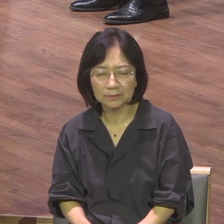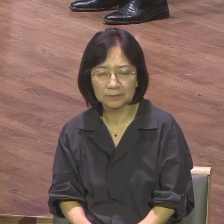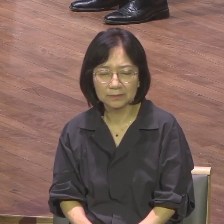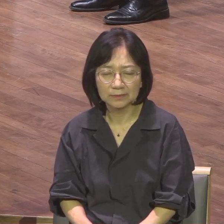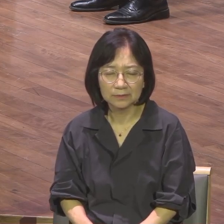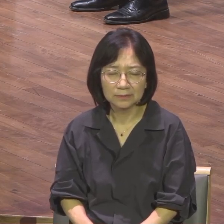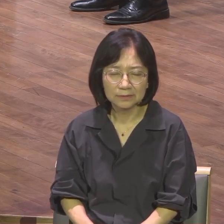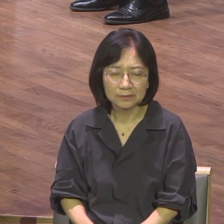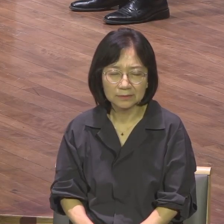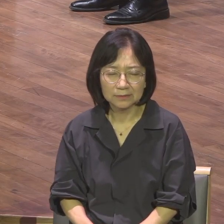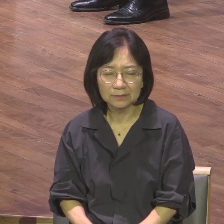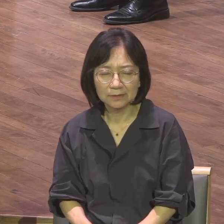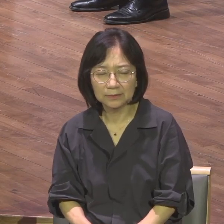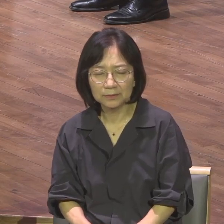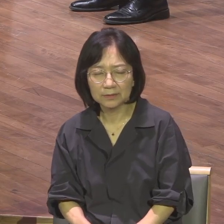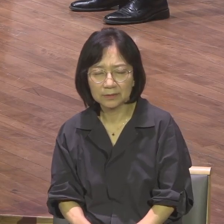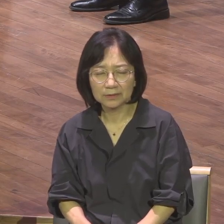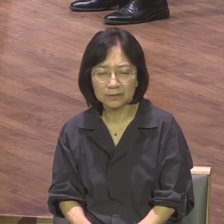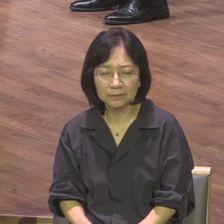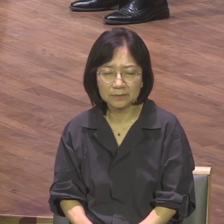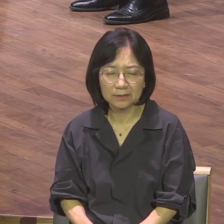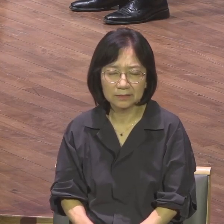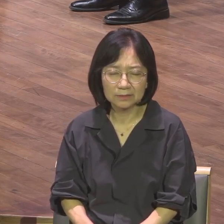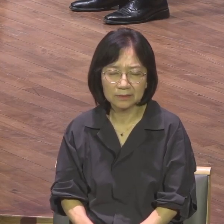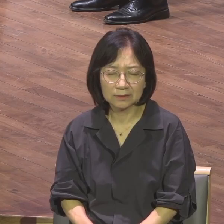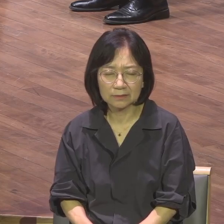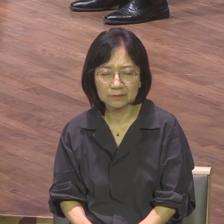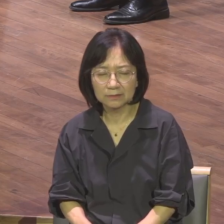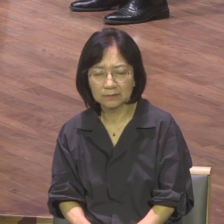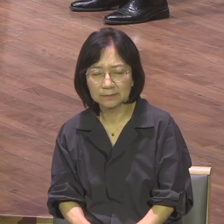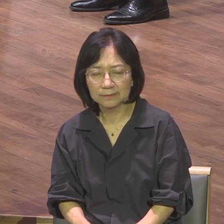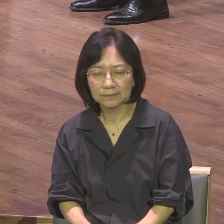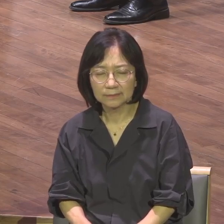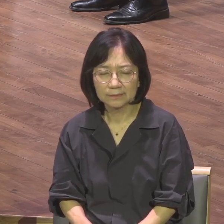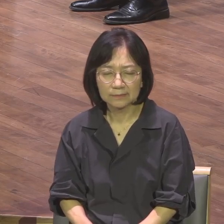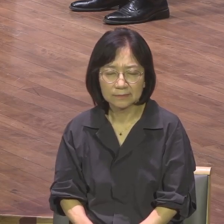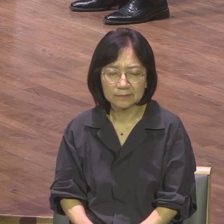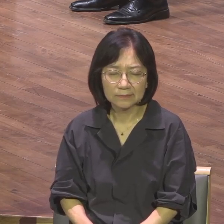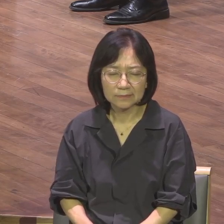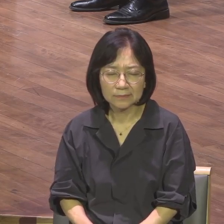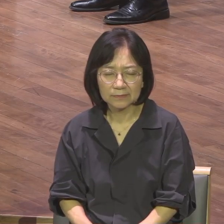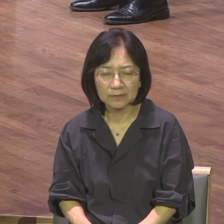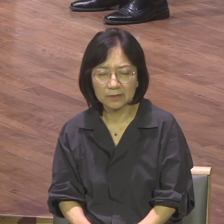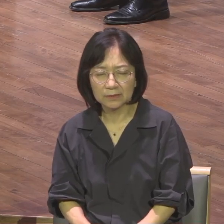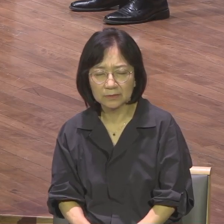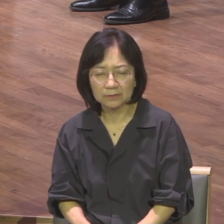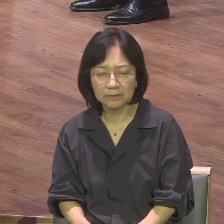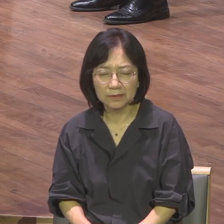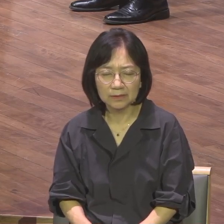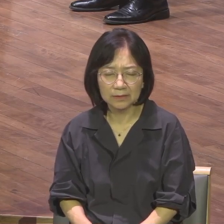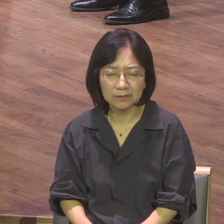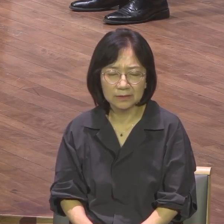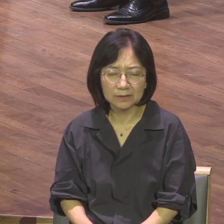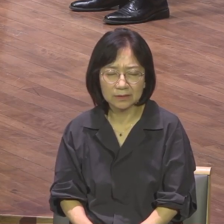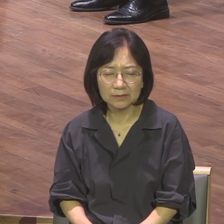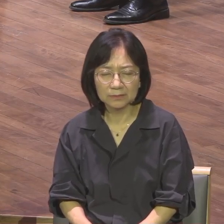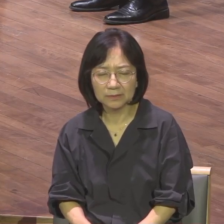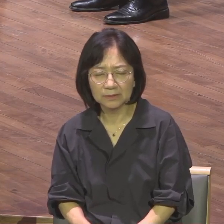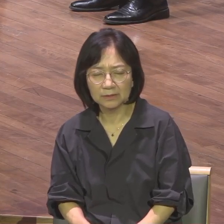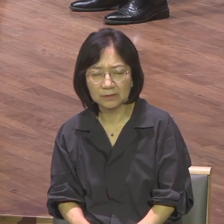우리 1세대들이 이 복음의 극발을 들고 우리 후계들이 저의 삼실나라 천천적으로 나아갈 수 있도록 지금부터